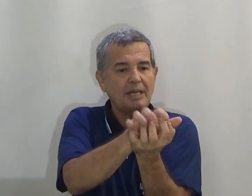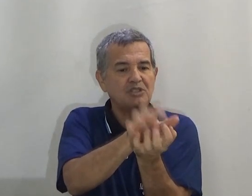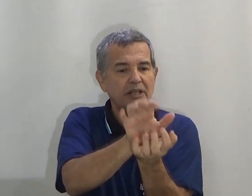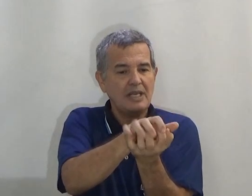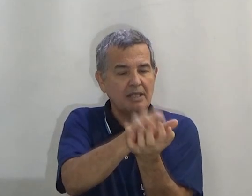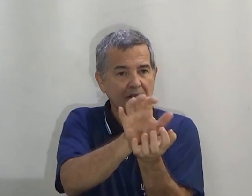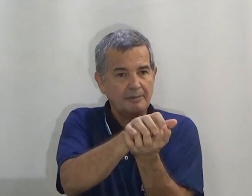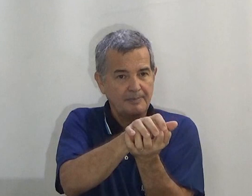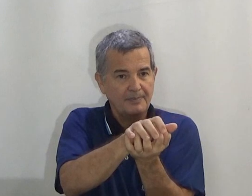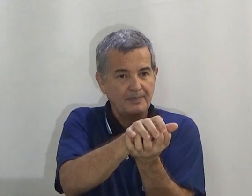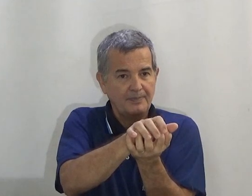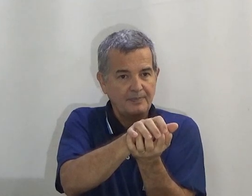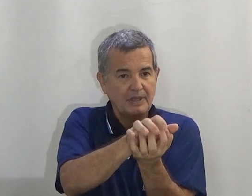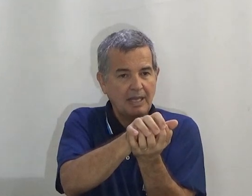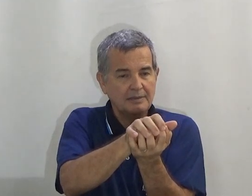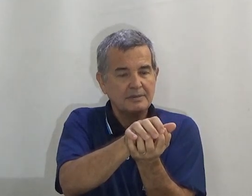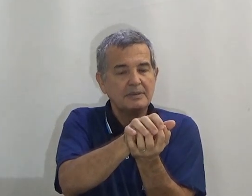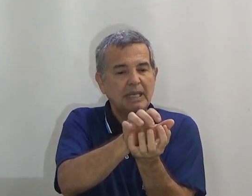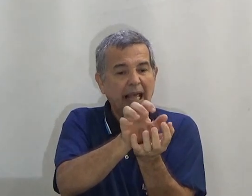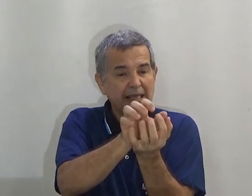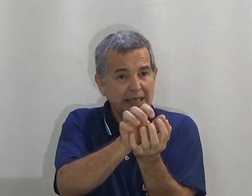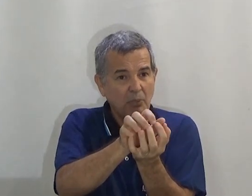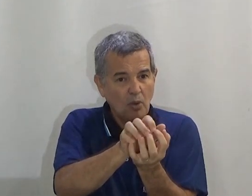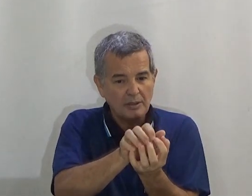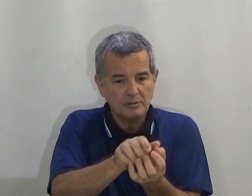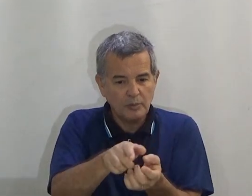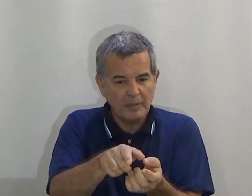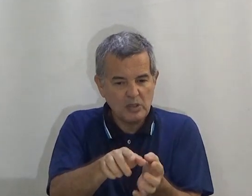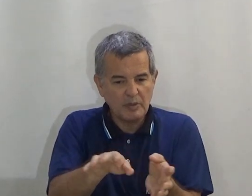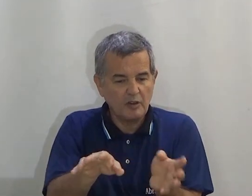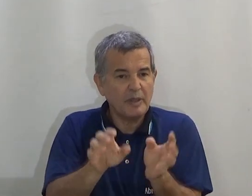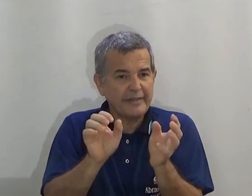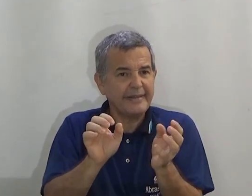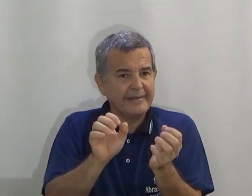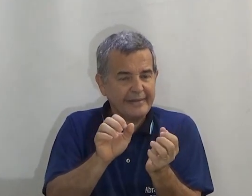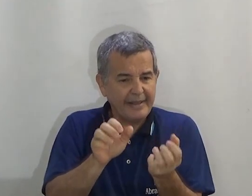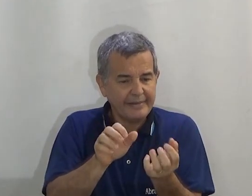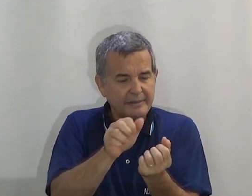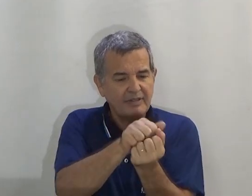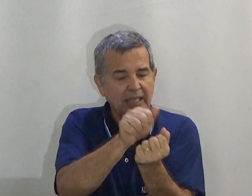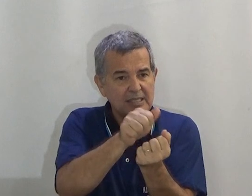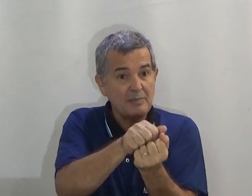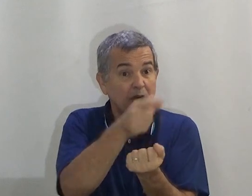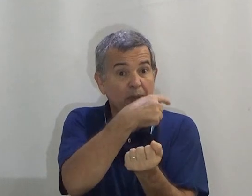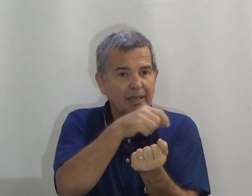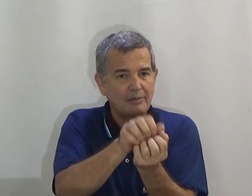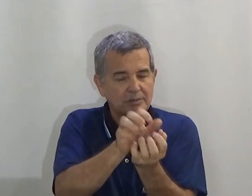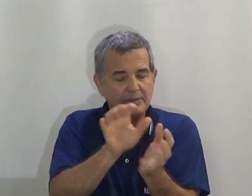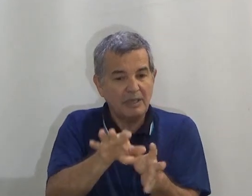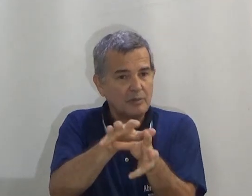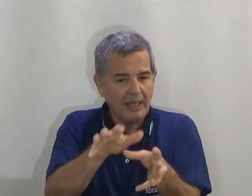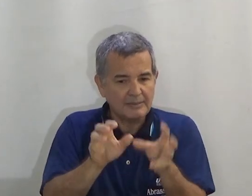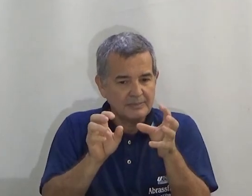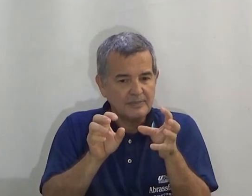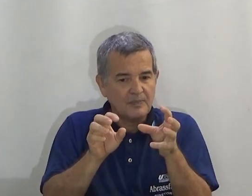Mas vamos lá os dentes. Aqui. Tá? Esta boca. No bebezinho provavelmente nem dentro tem ainda. Vai estar assim. Mas não o banguero.